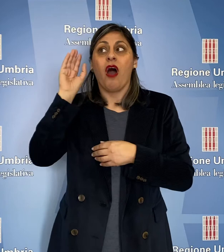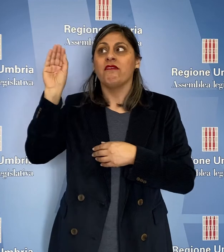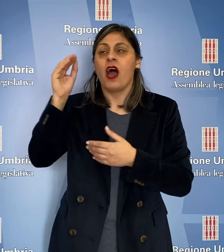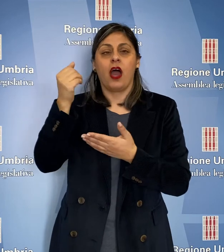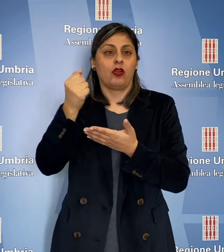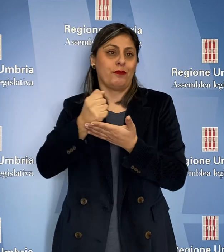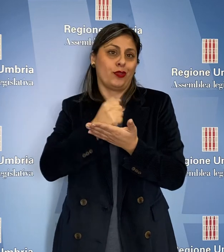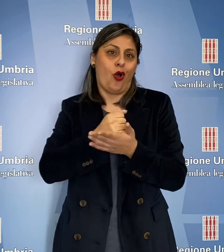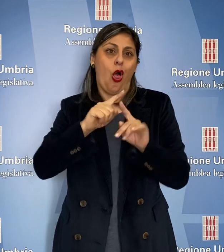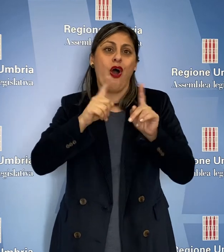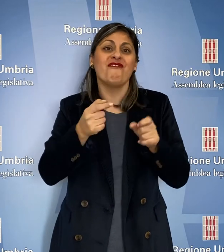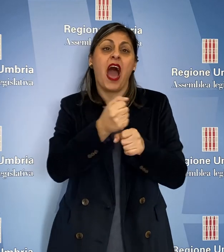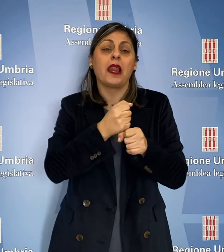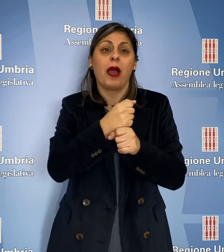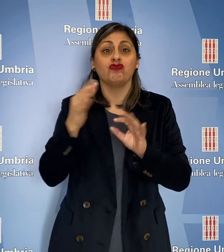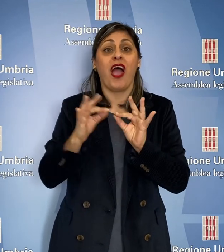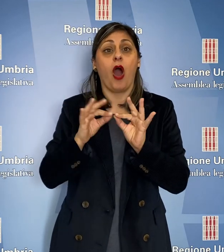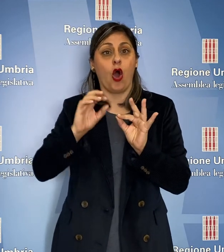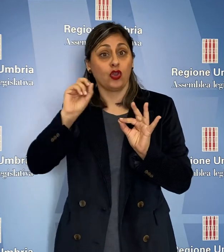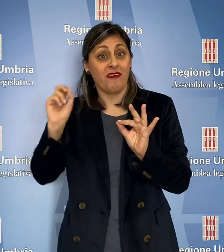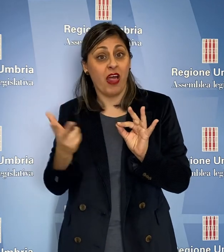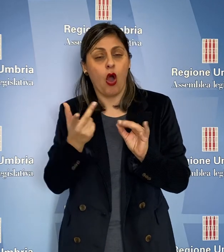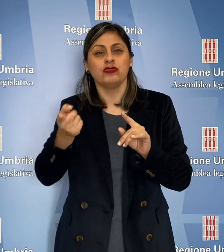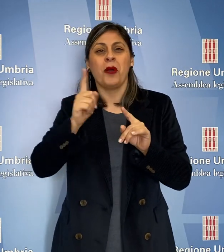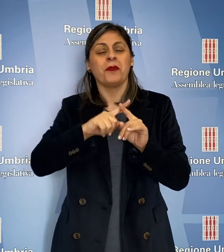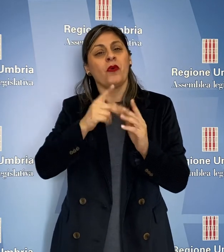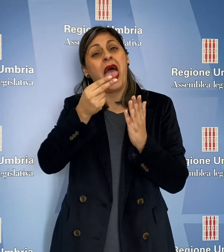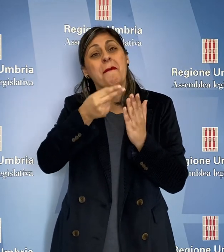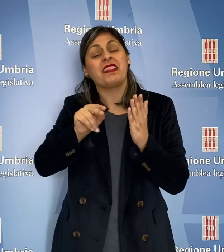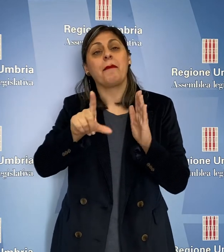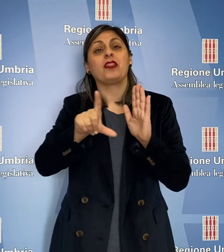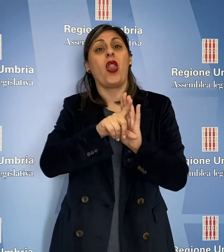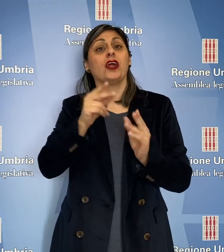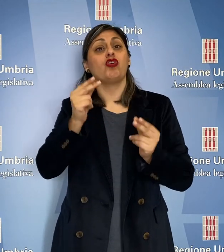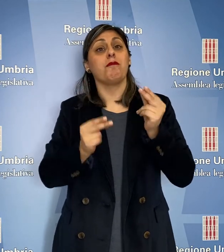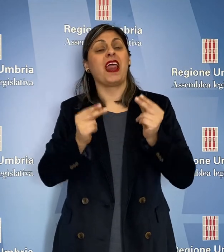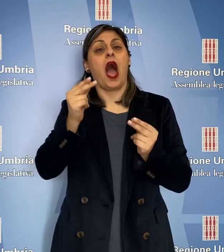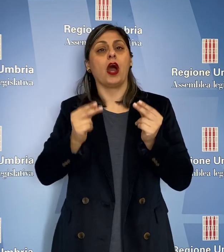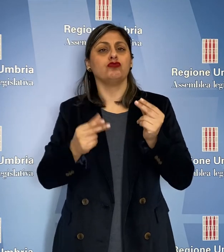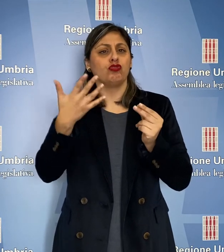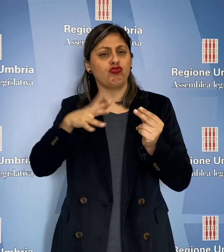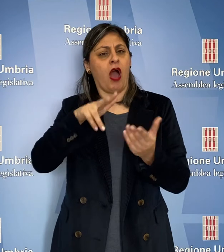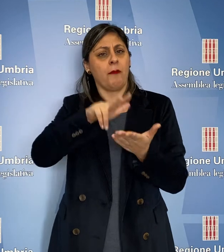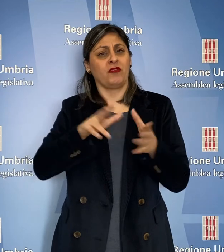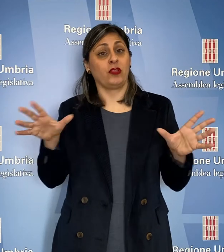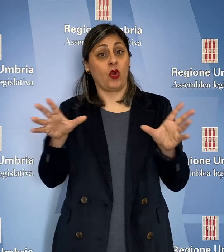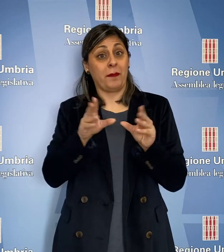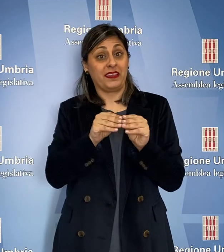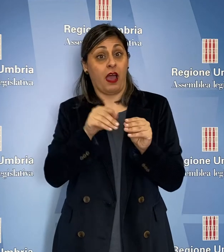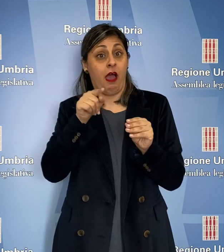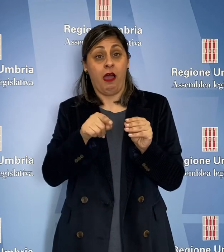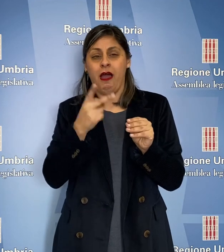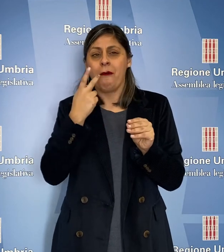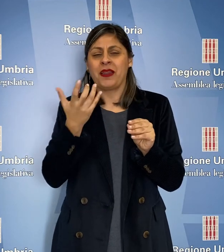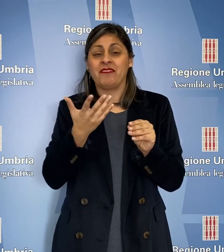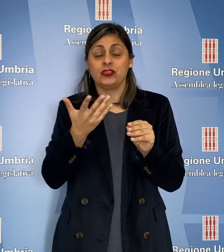'accordo con le farmacie e dunque l'emendamento alla legge di bilancio approvata all'unanimità che prevede che i vaccini sia contro l